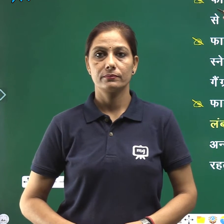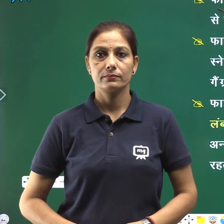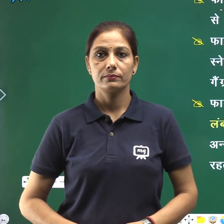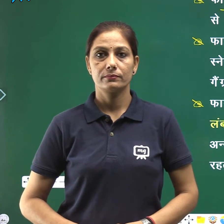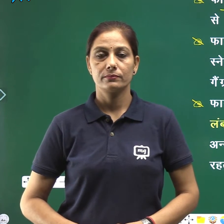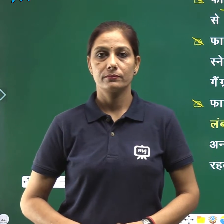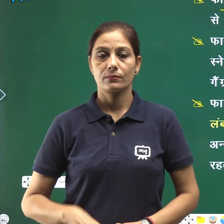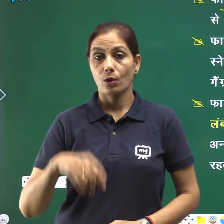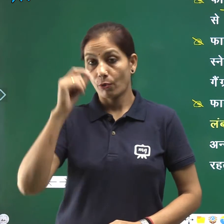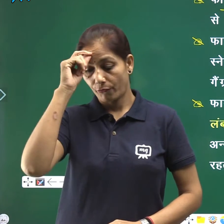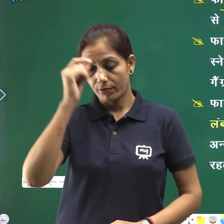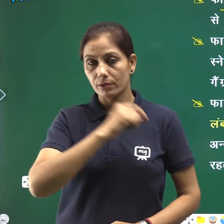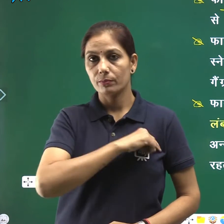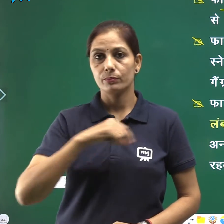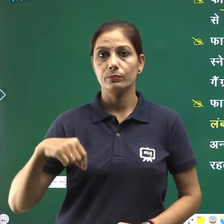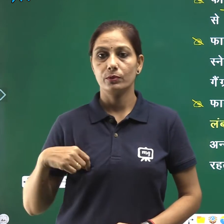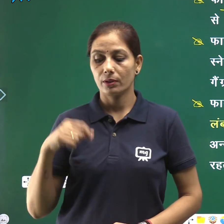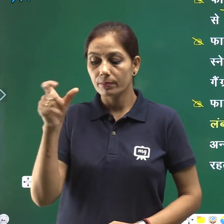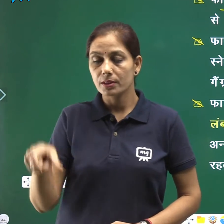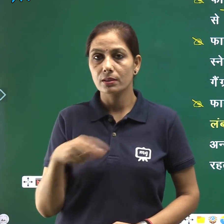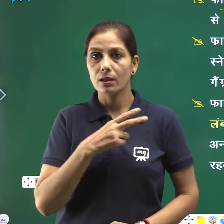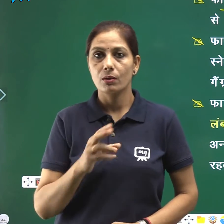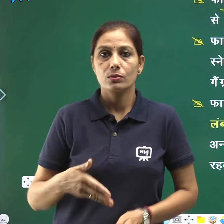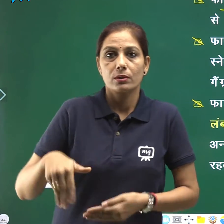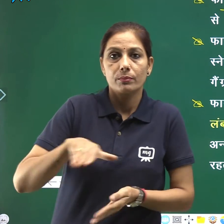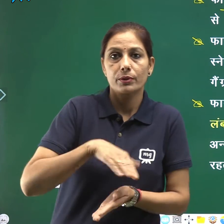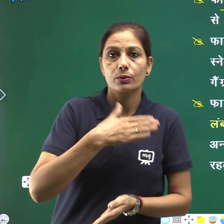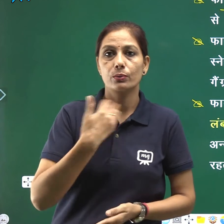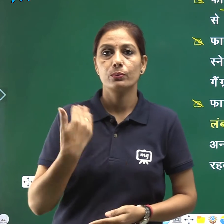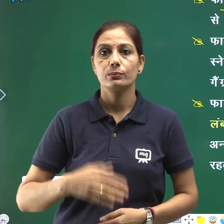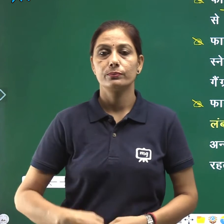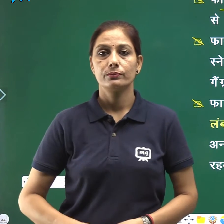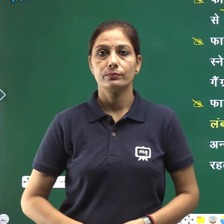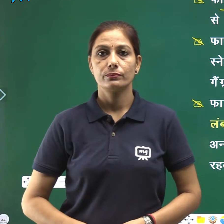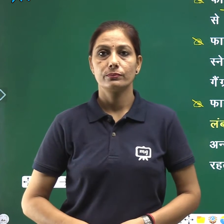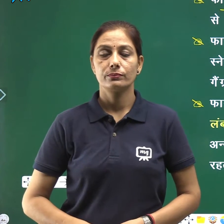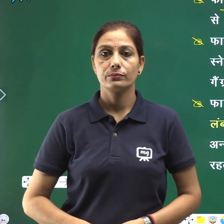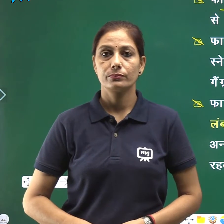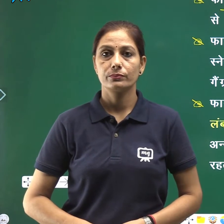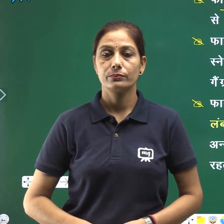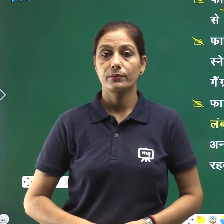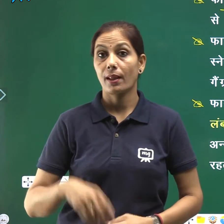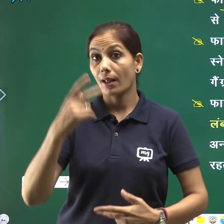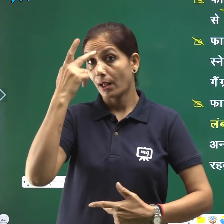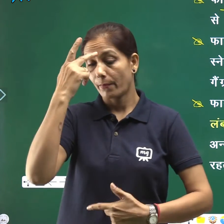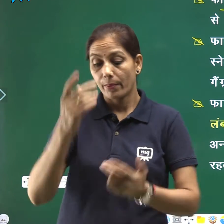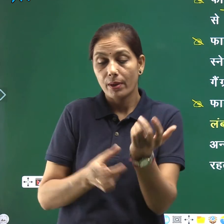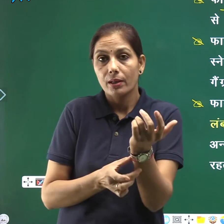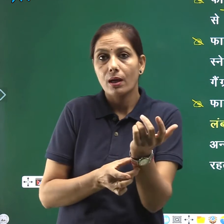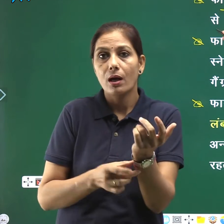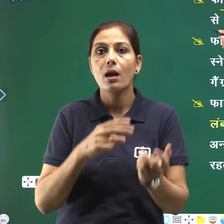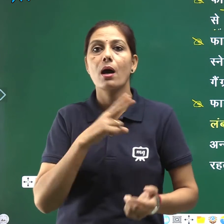फादर बुलके की मृत्यू गैंगरीन नामक बिमारी से हुई थी